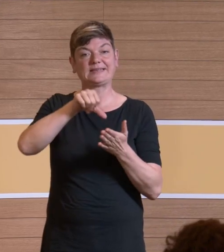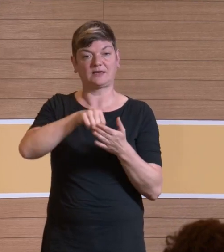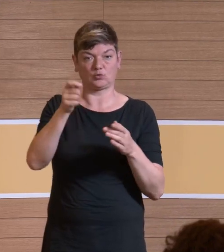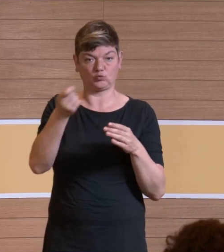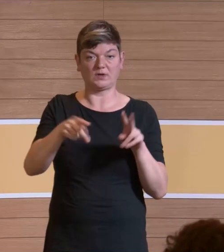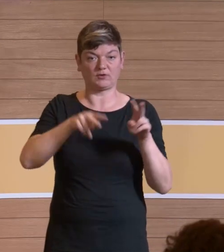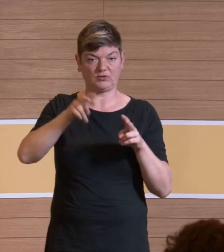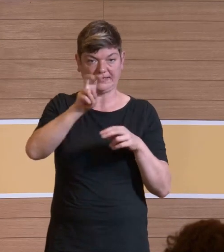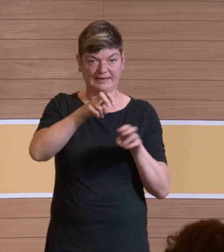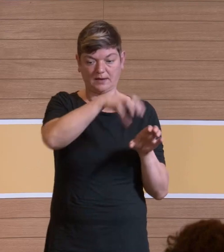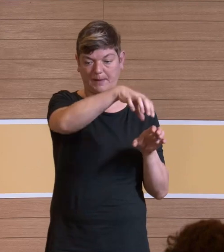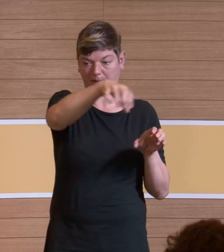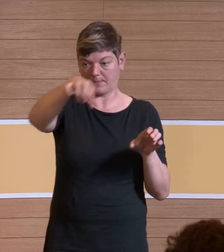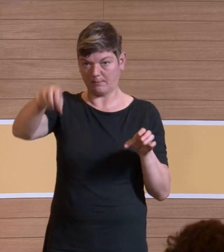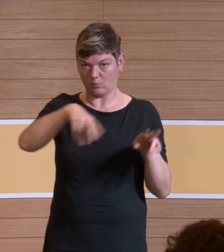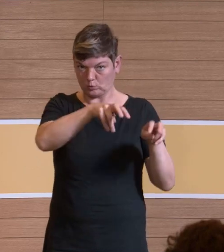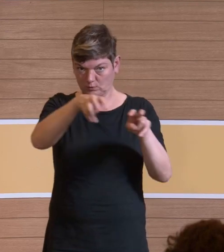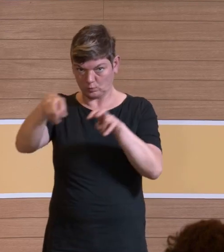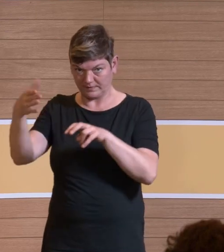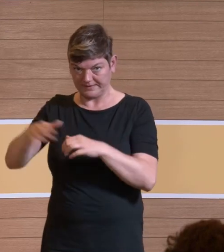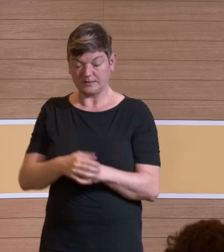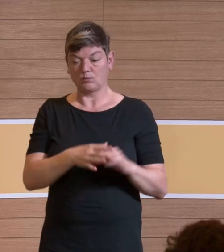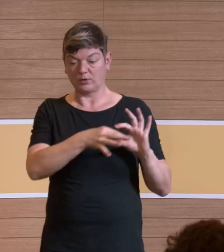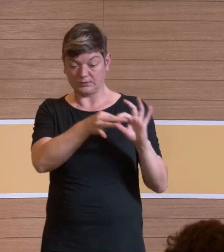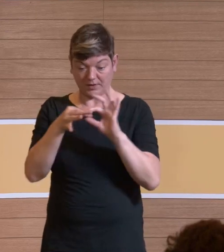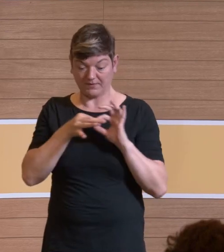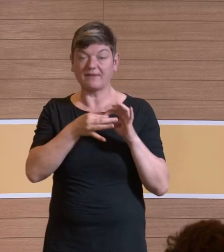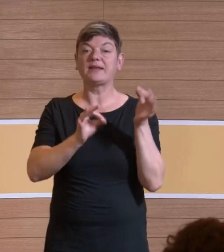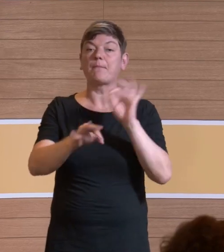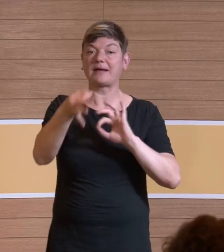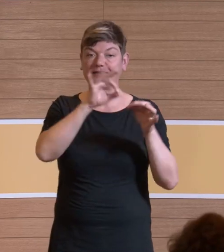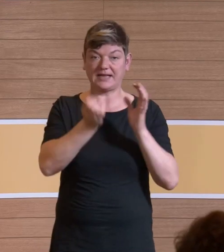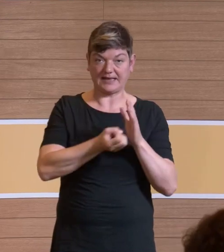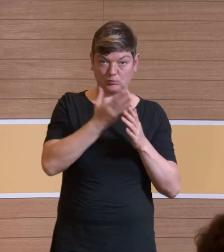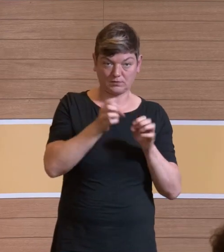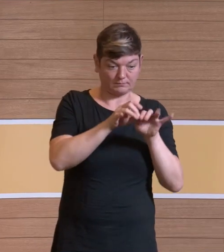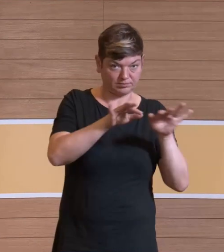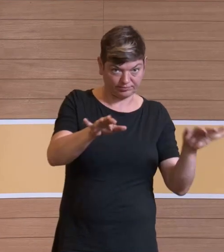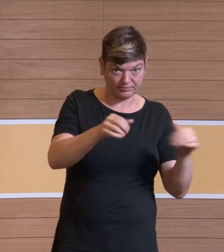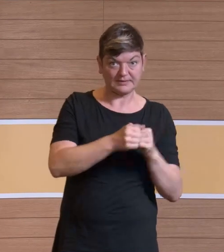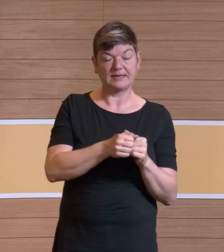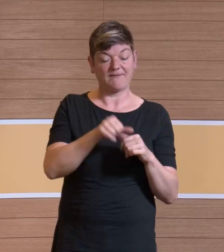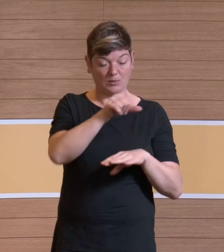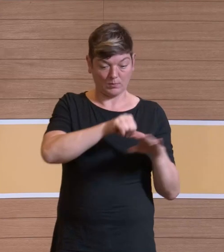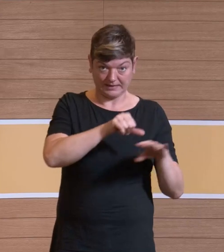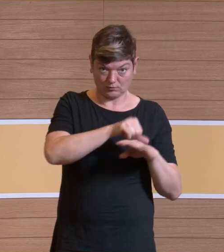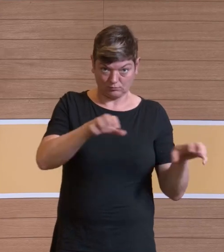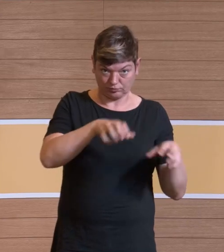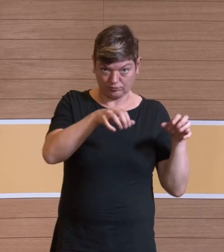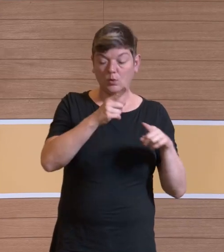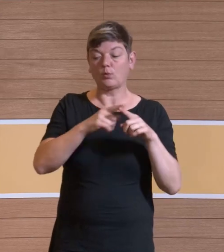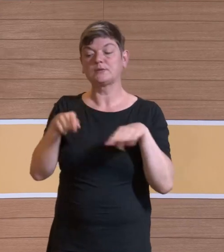vor, bei denen wir uns mit dem Zusammenhang beschäftigt haben zwischen Partikelexposition des Operateurs und der